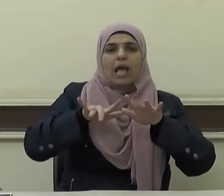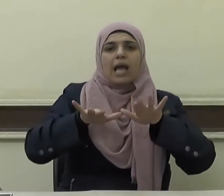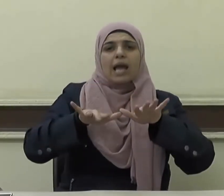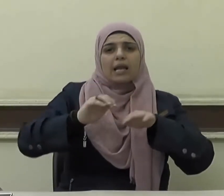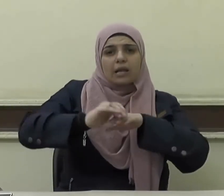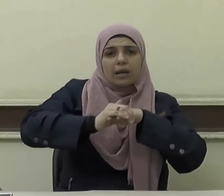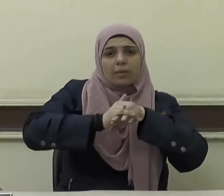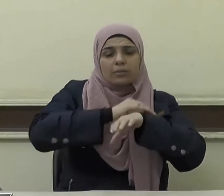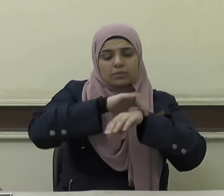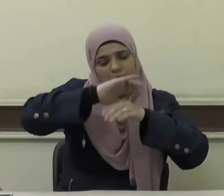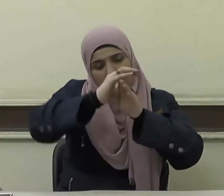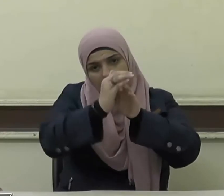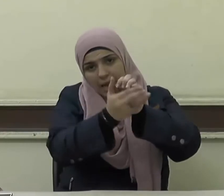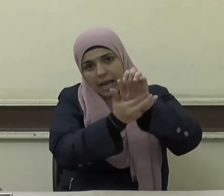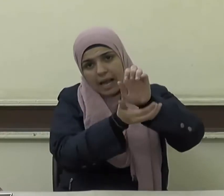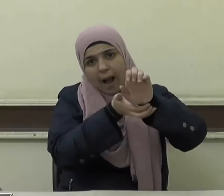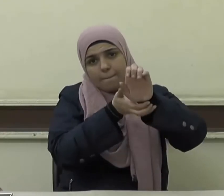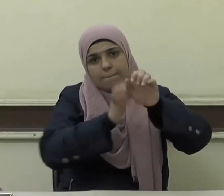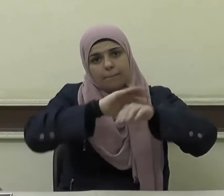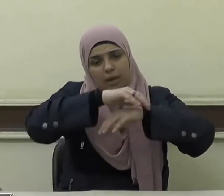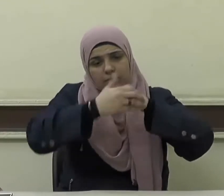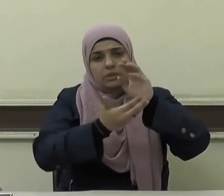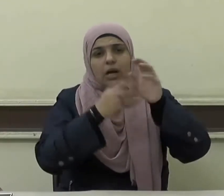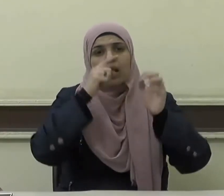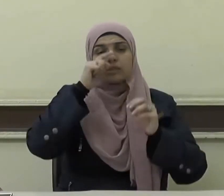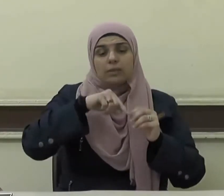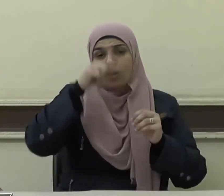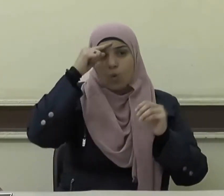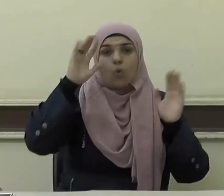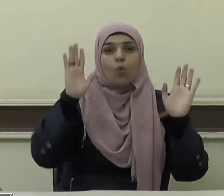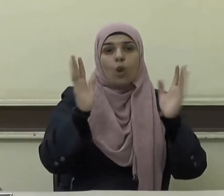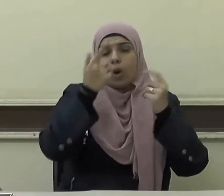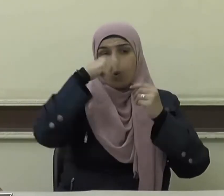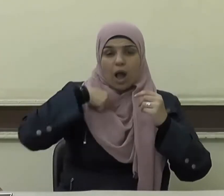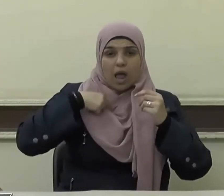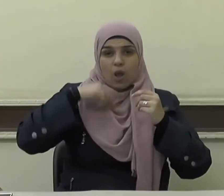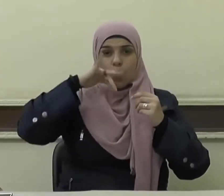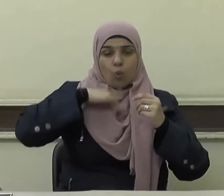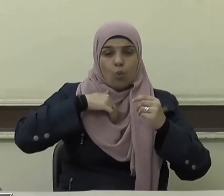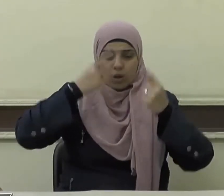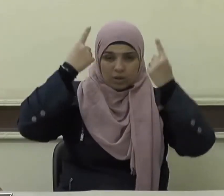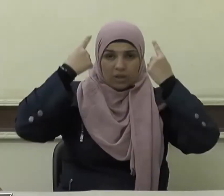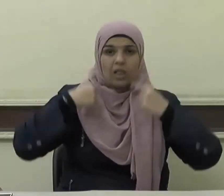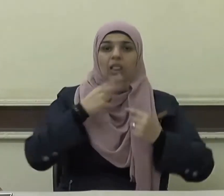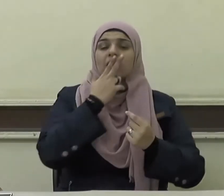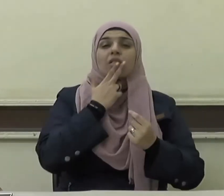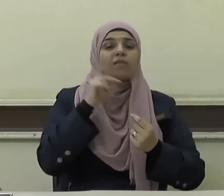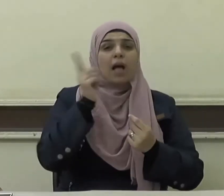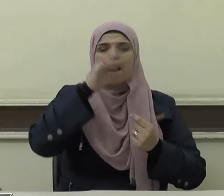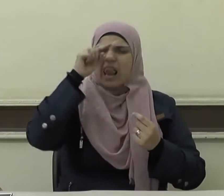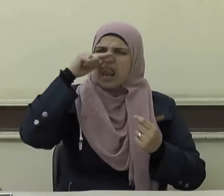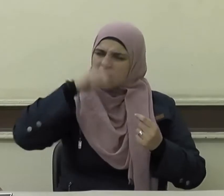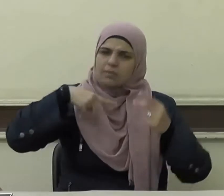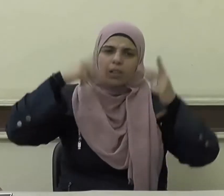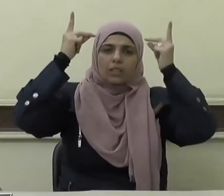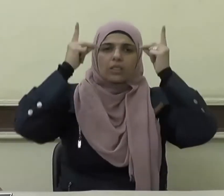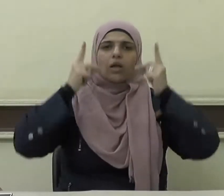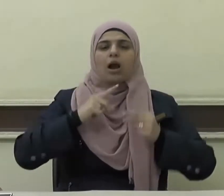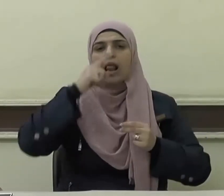وأرجلكم إلى الكعبين وإن كنتم جنوبا فاتطهروا وإن كنتم